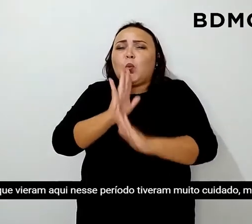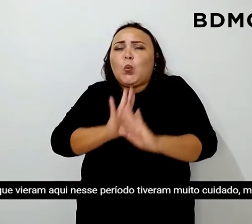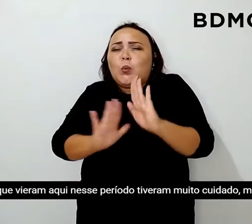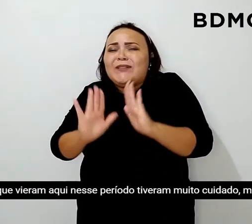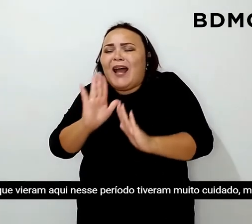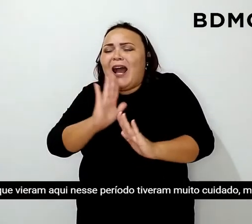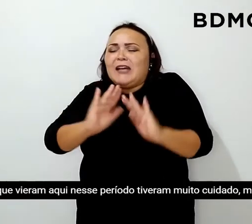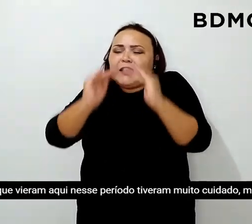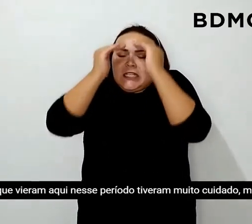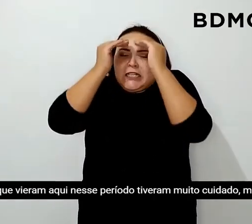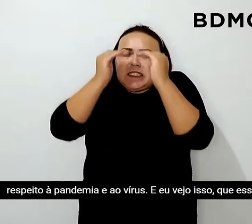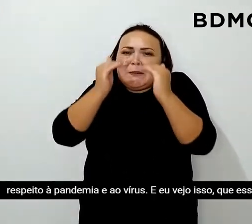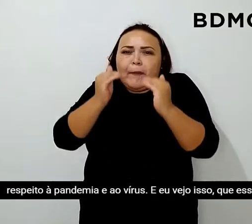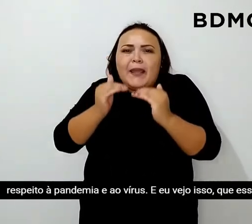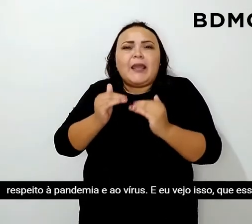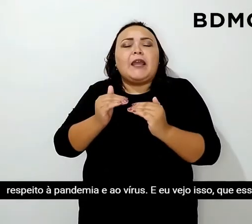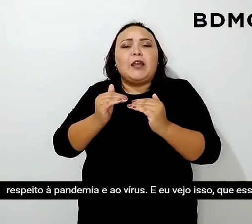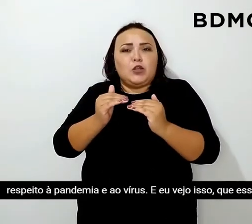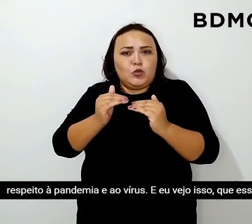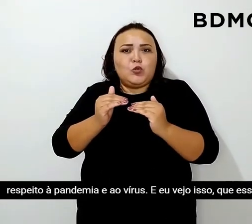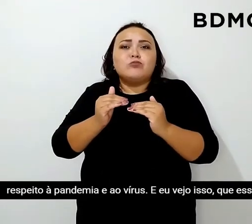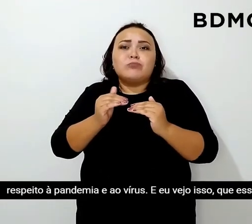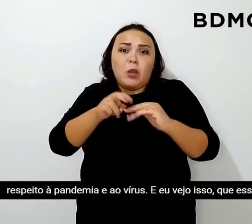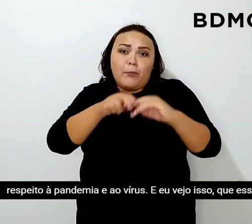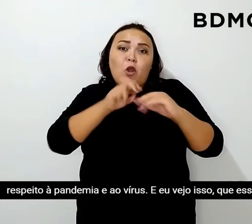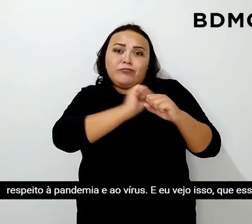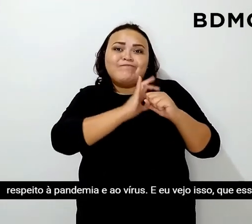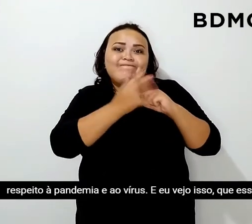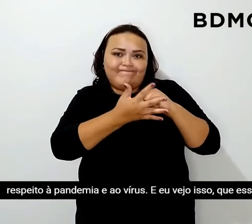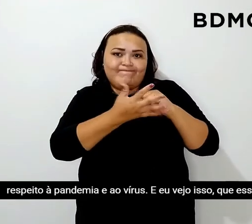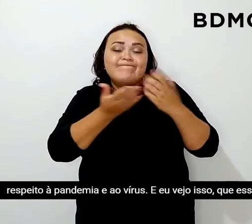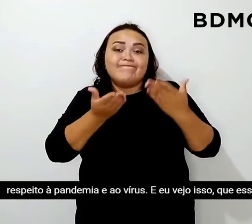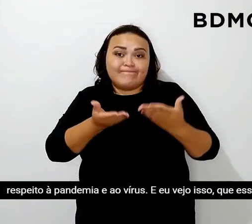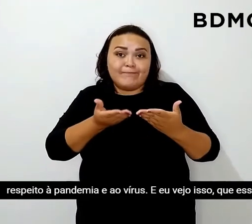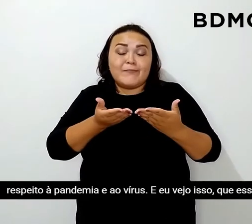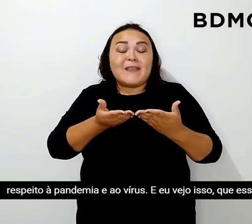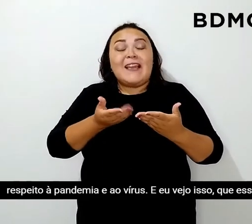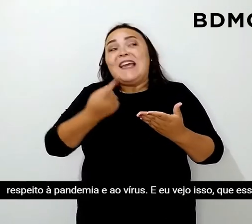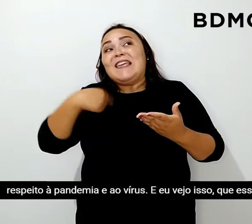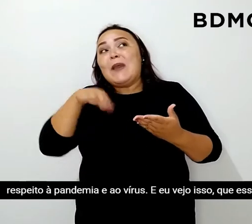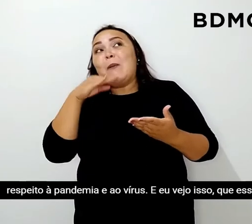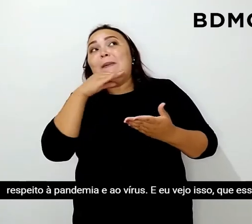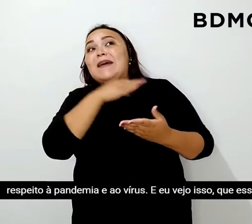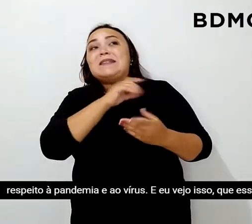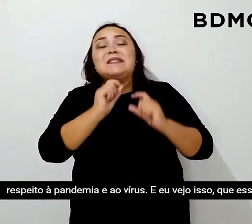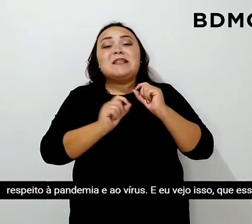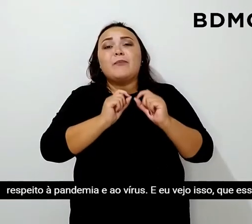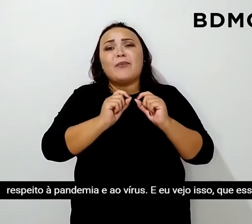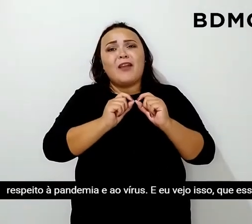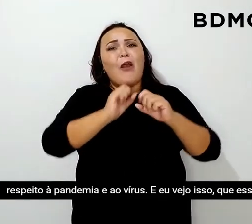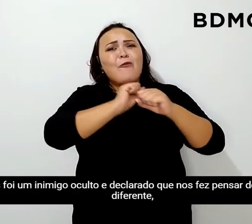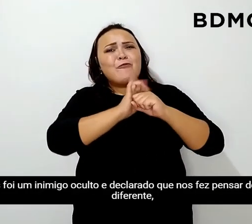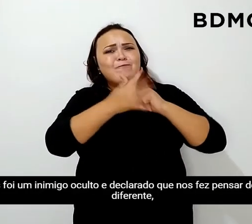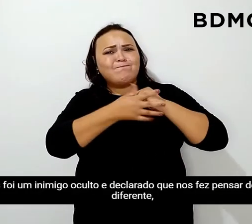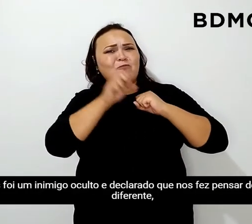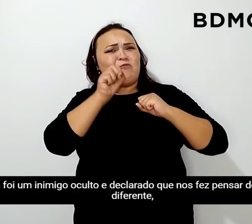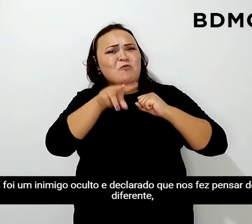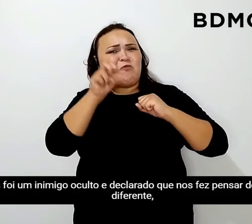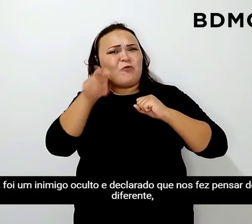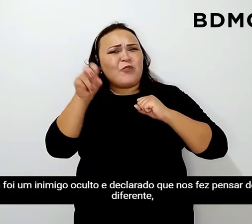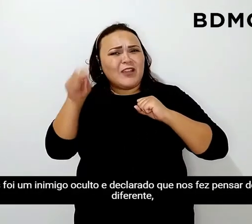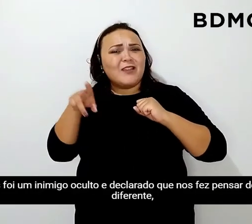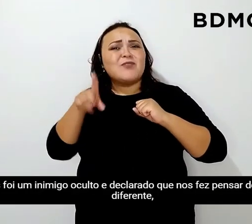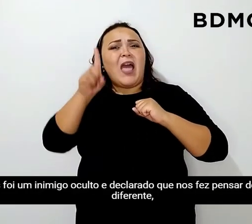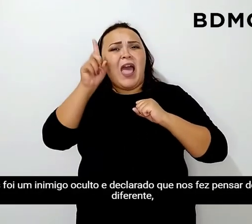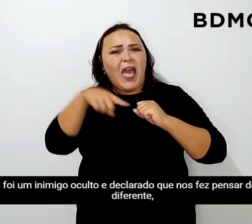muito cuidado, muito respeito à pandemia e ao vírus. E eu vejo isso, que esse vírus foi